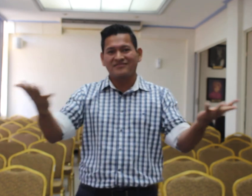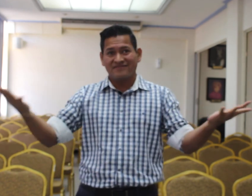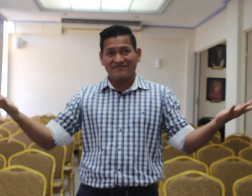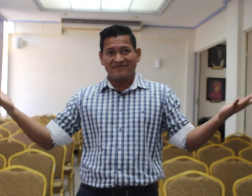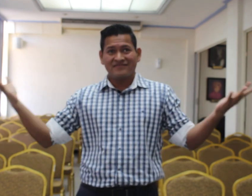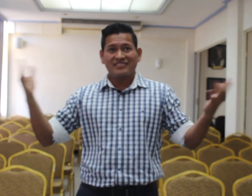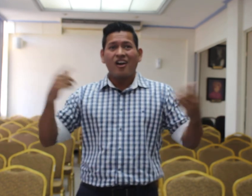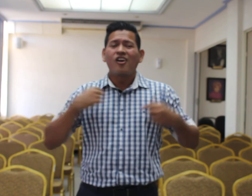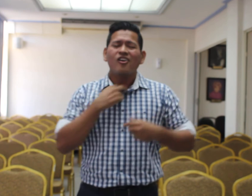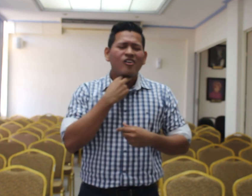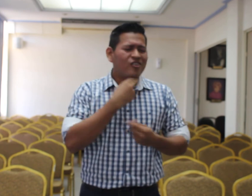Mi voz.